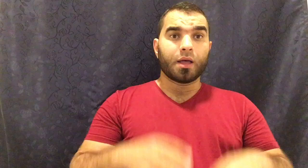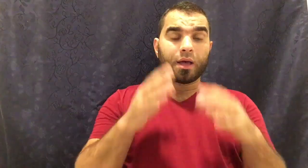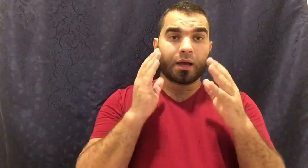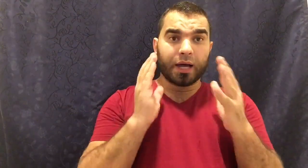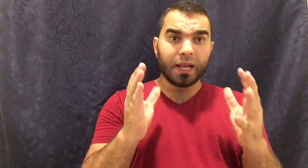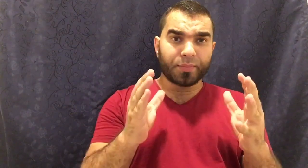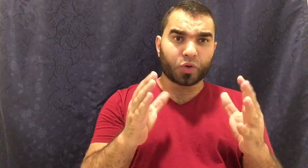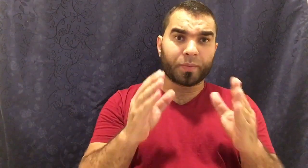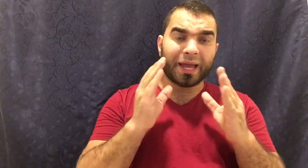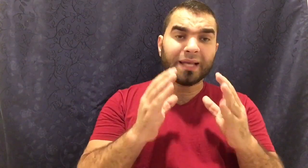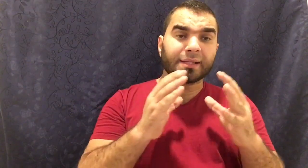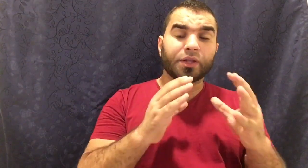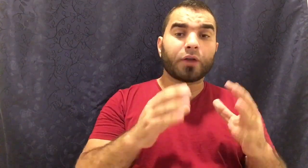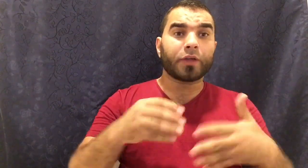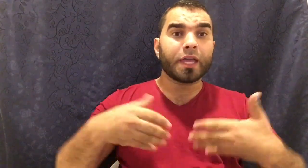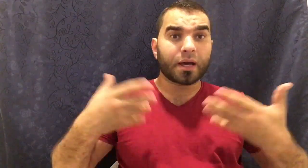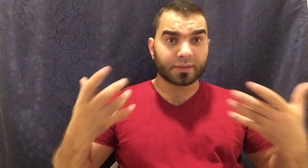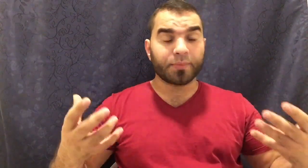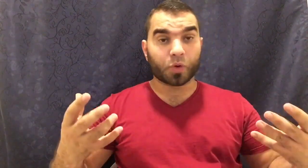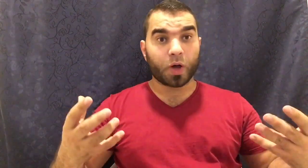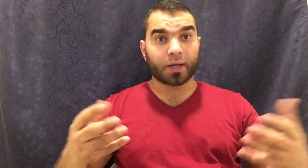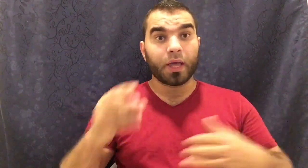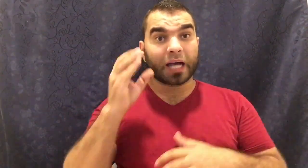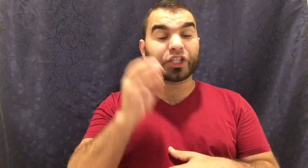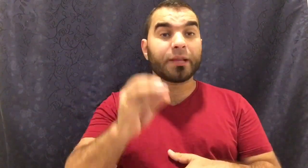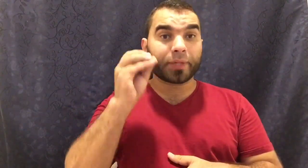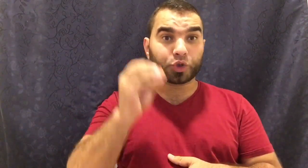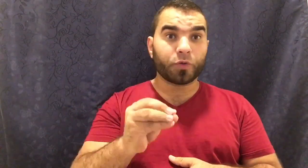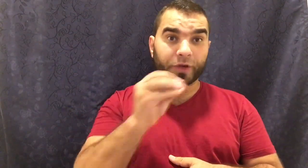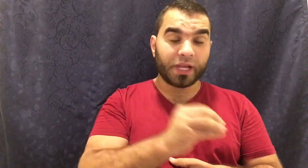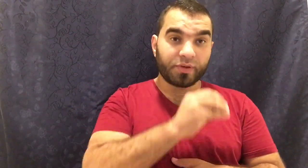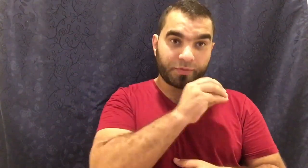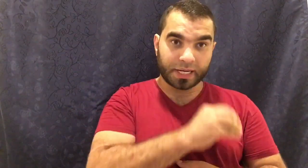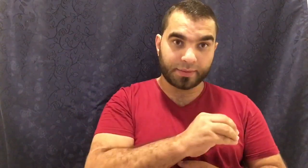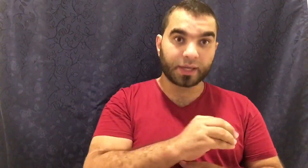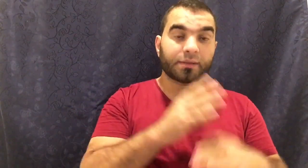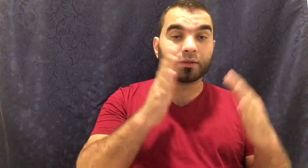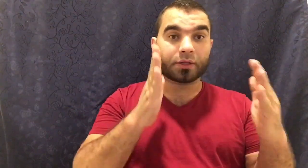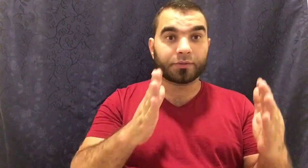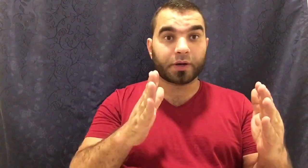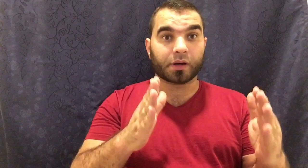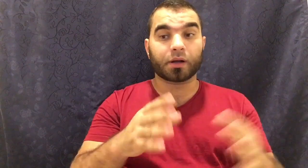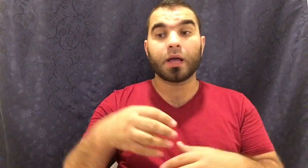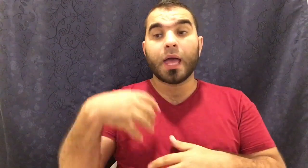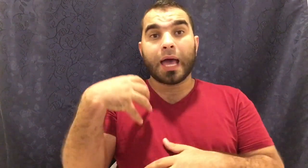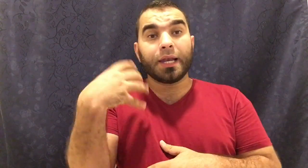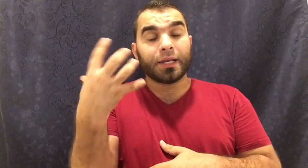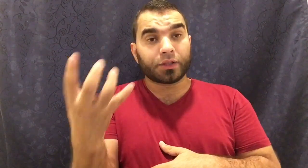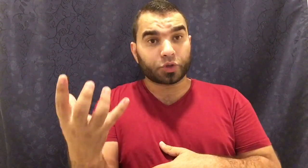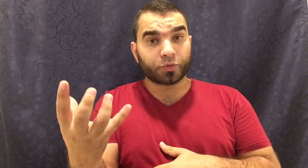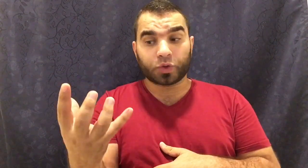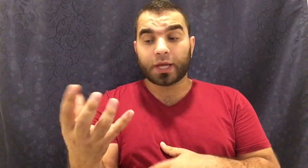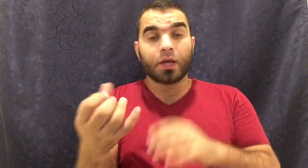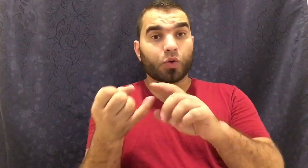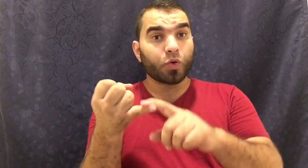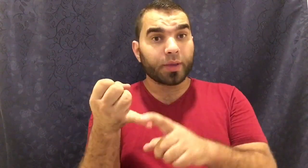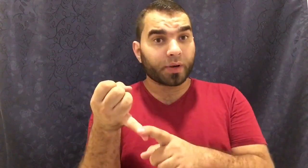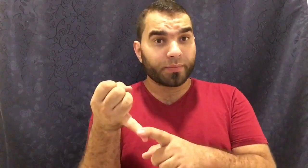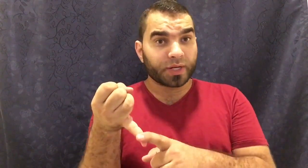أهلا بكم أنا عايزك تعرف إيه هي أقسم الرؤى عشان لما تشوف حلمي في منامك تقدر تفرق هل اللي انت شفت ده رؤية من ربنا